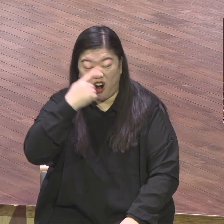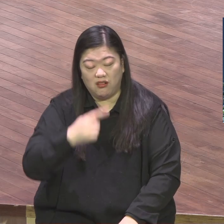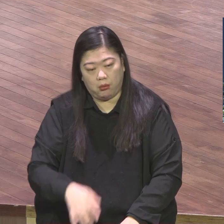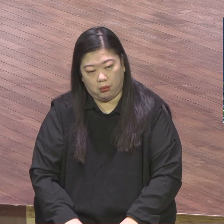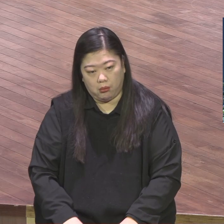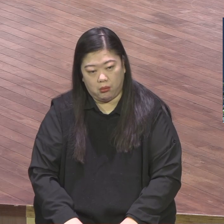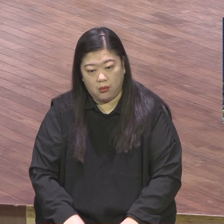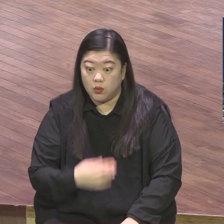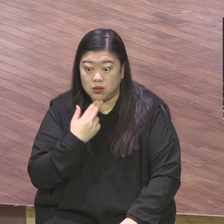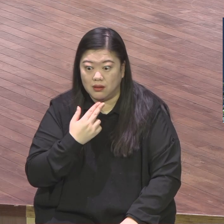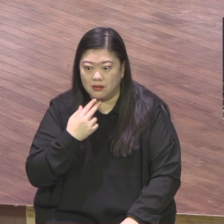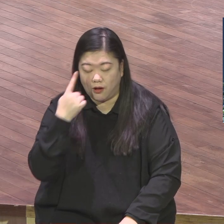없더라 전부 원리스라